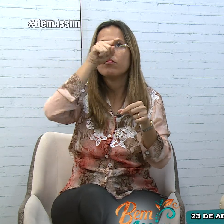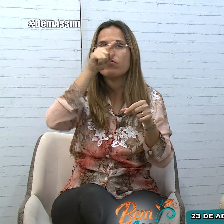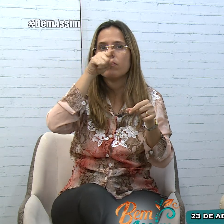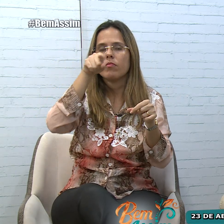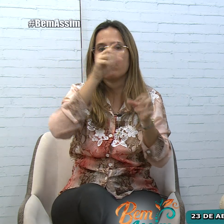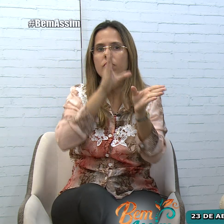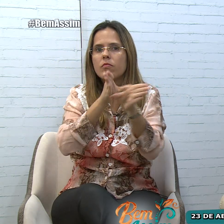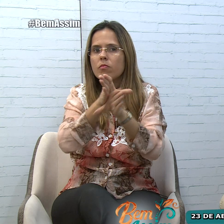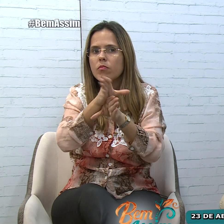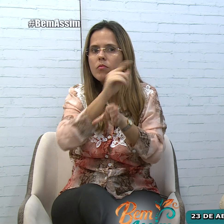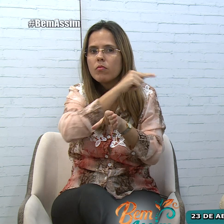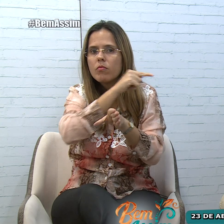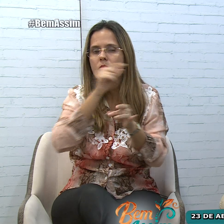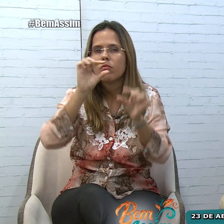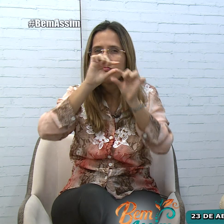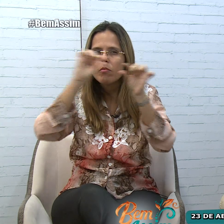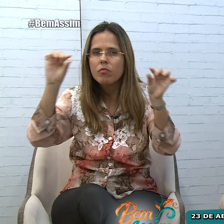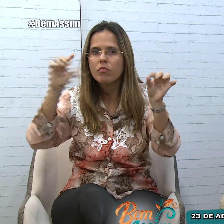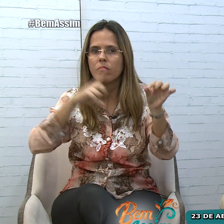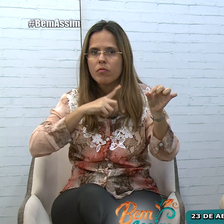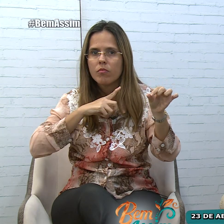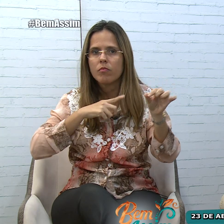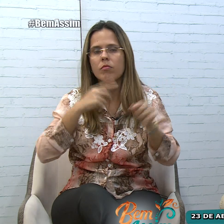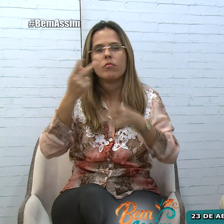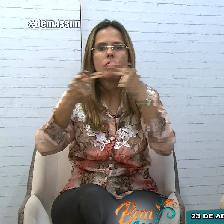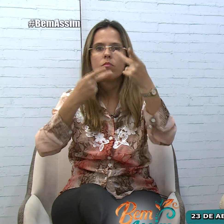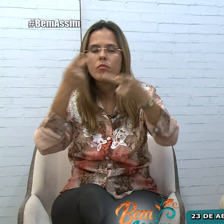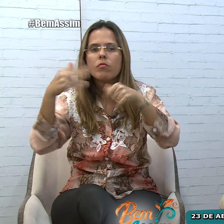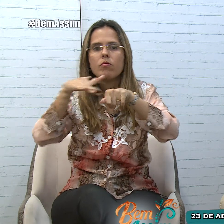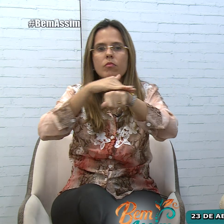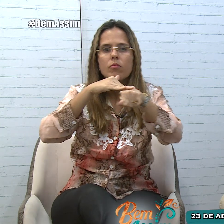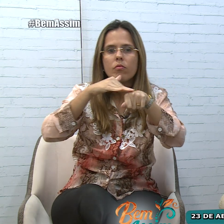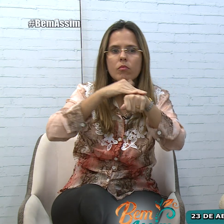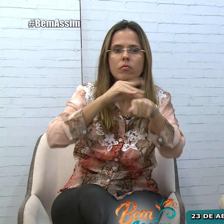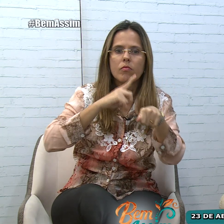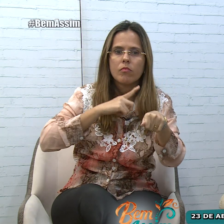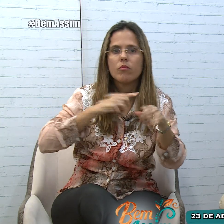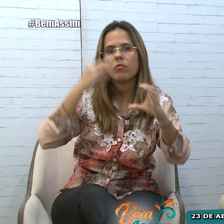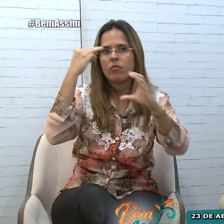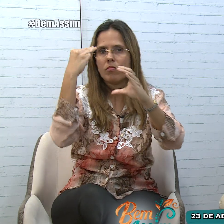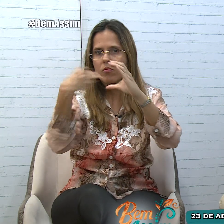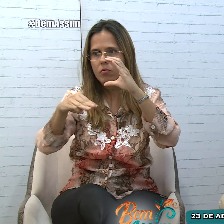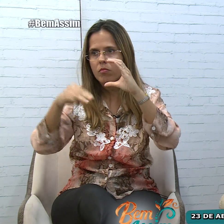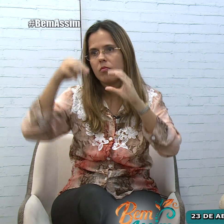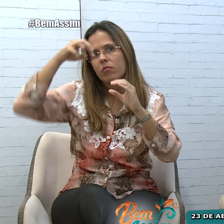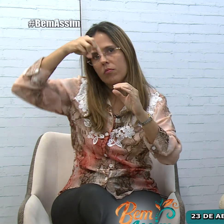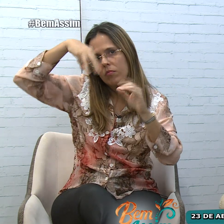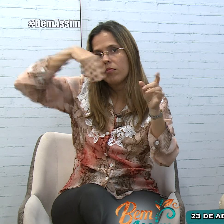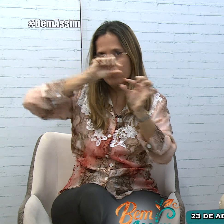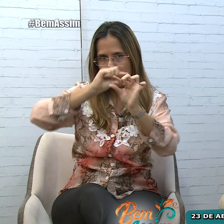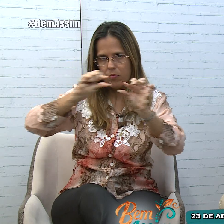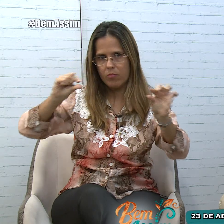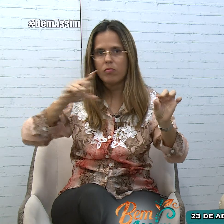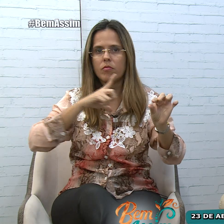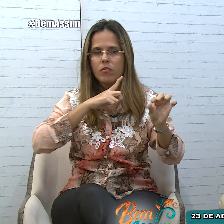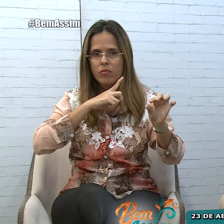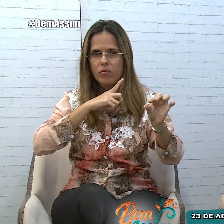Lá eu posso estar dando dicas e também trocando informações. E também tem o e-mail, que é o Marili, o meu nome, como se escreve, ufal,